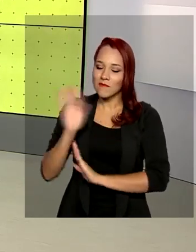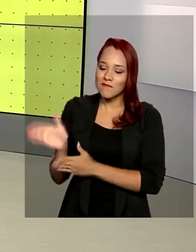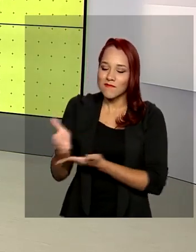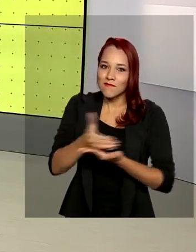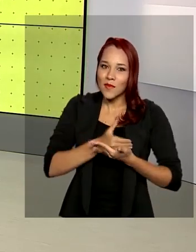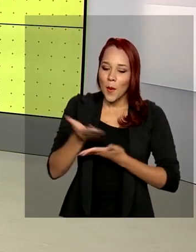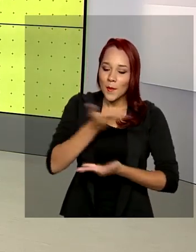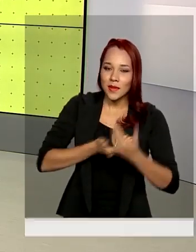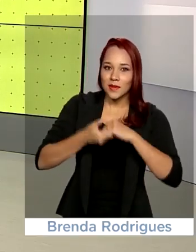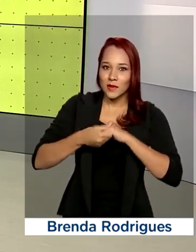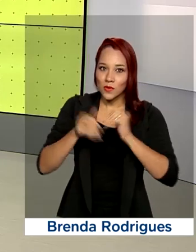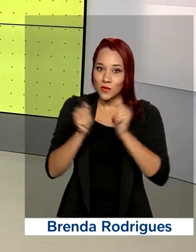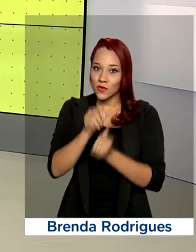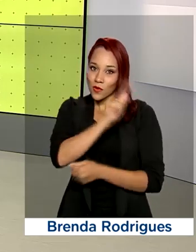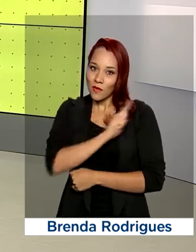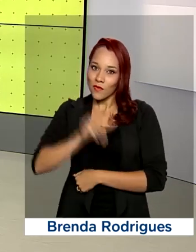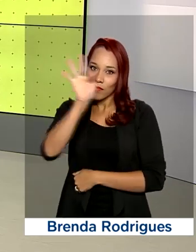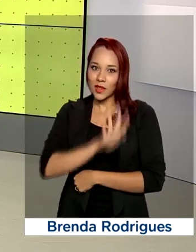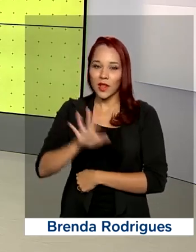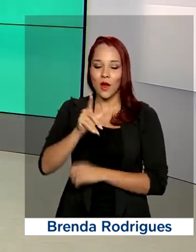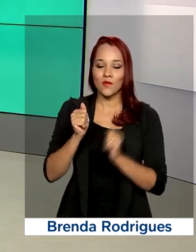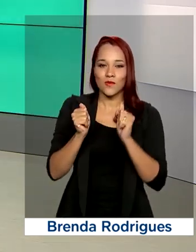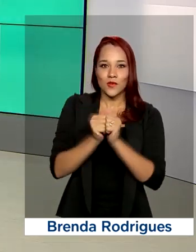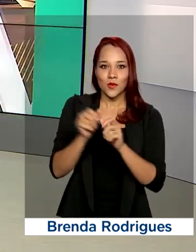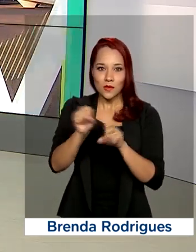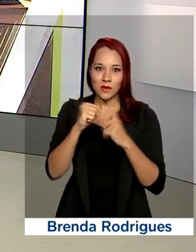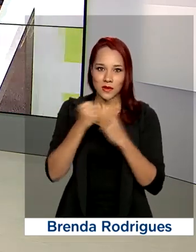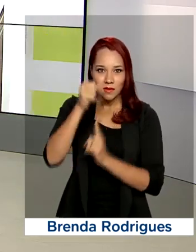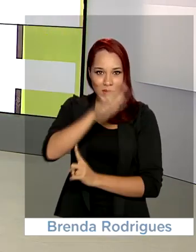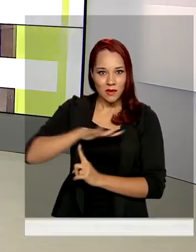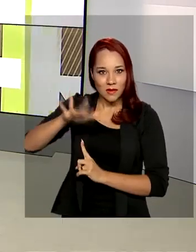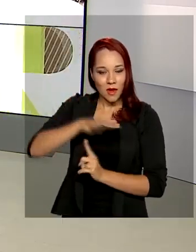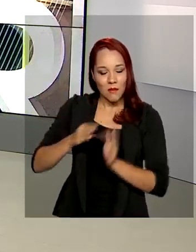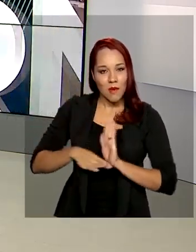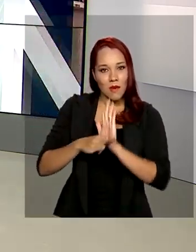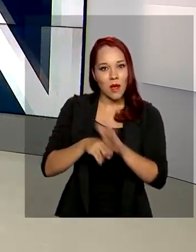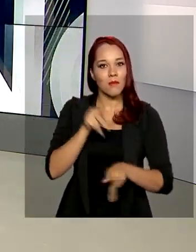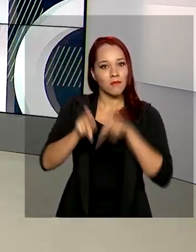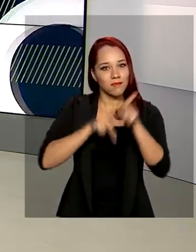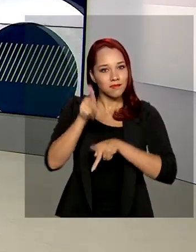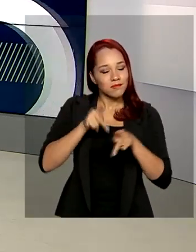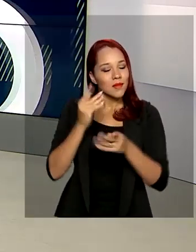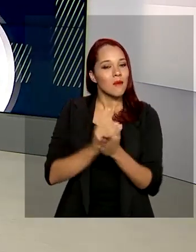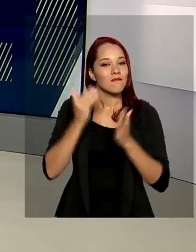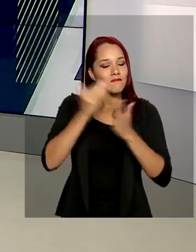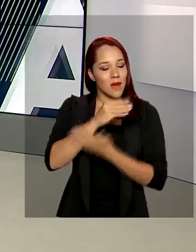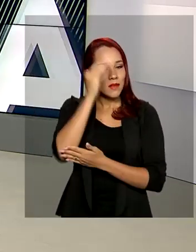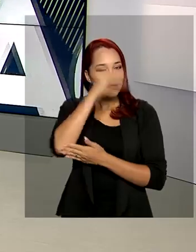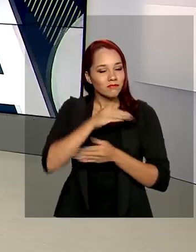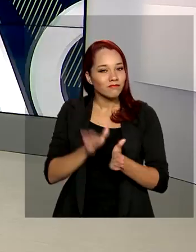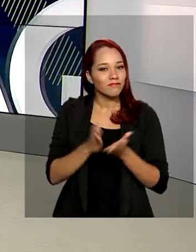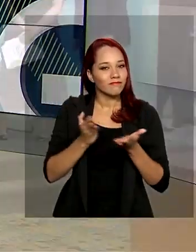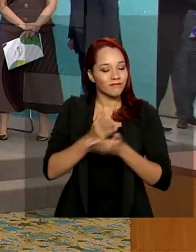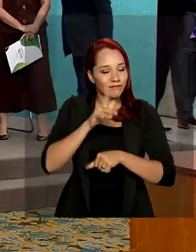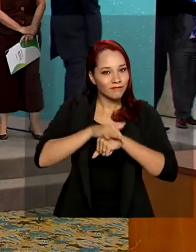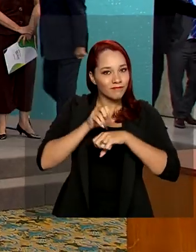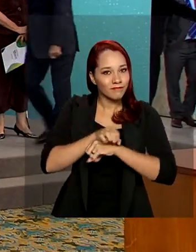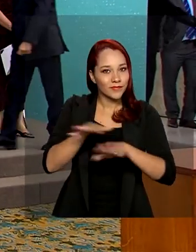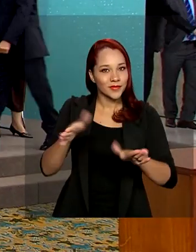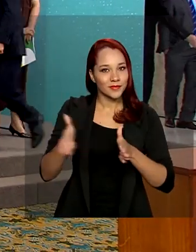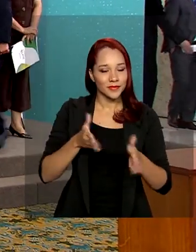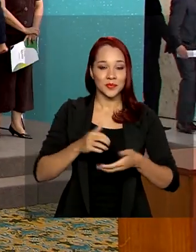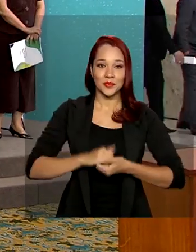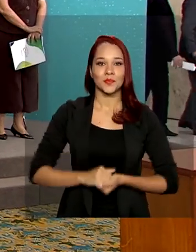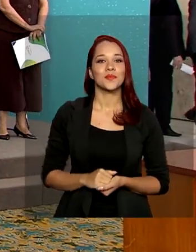Federal e Sociedade Civil para promover ações de apoio à população mais vulnerável durante a pandemia. O